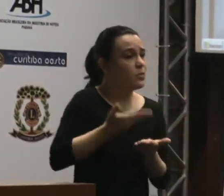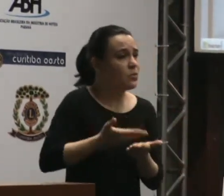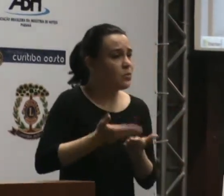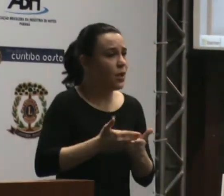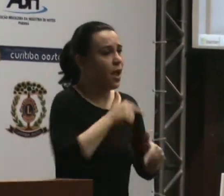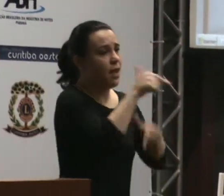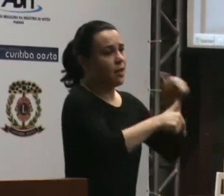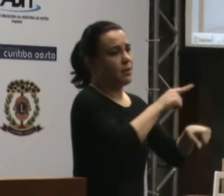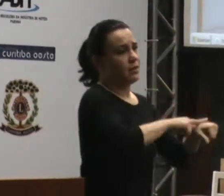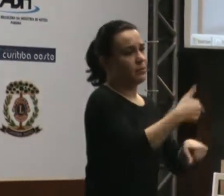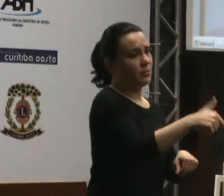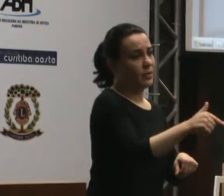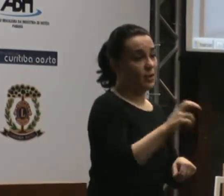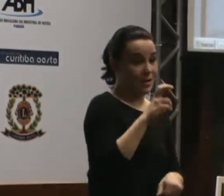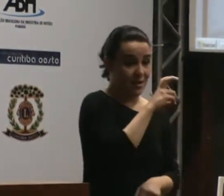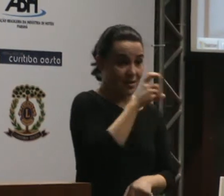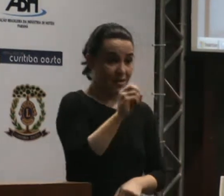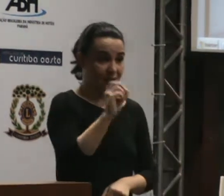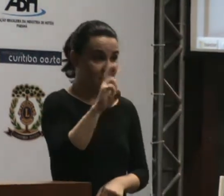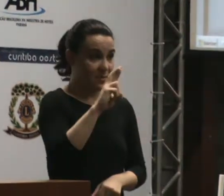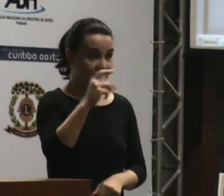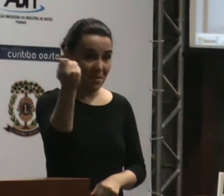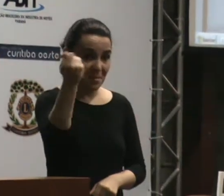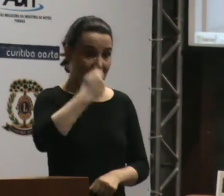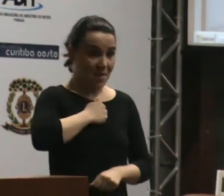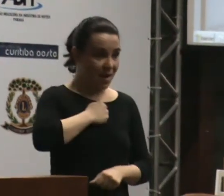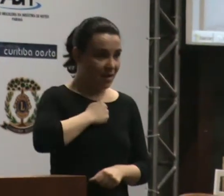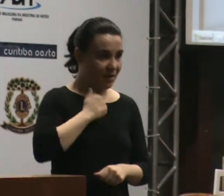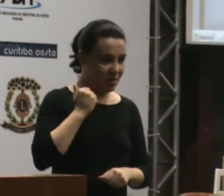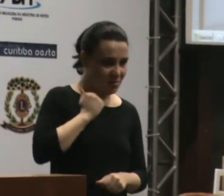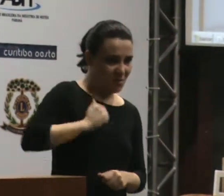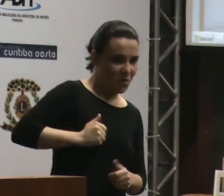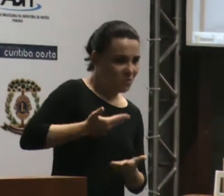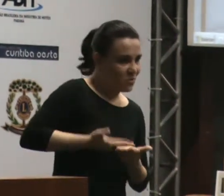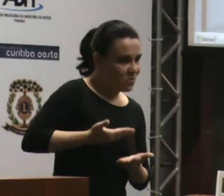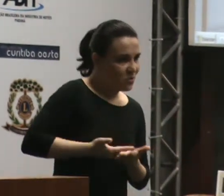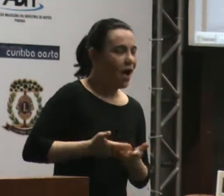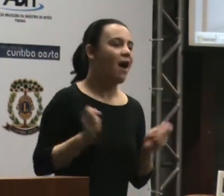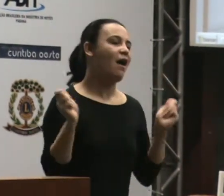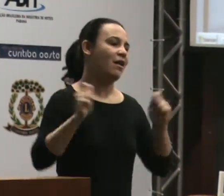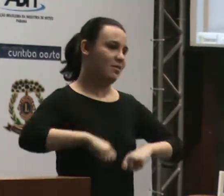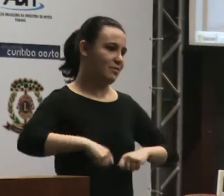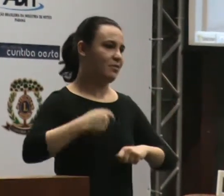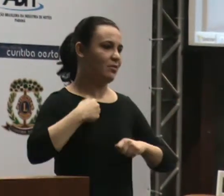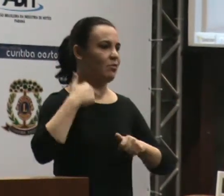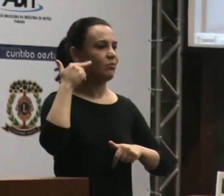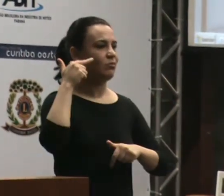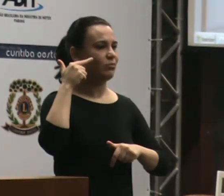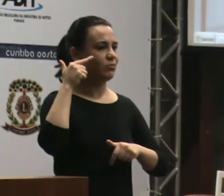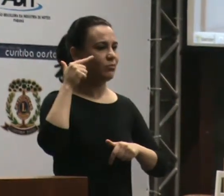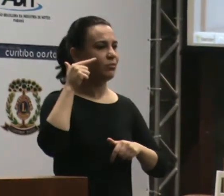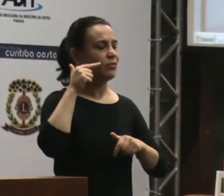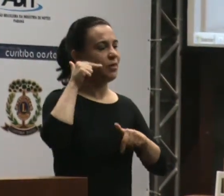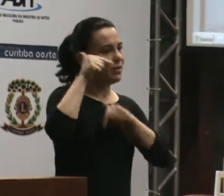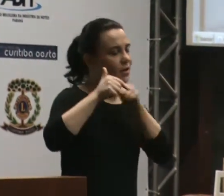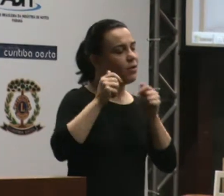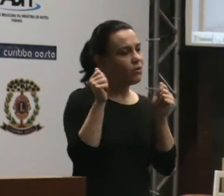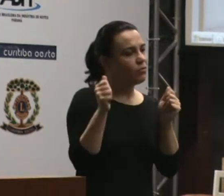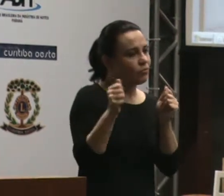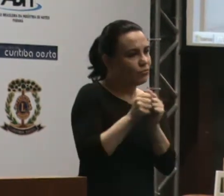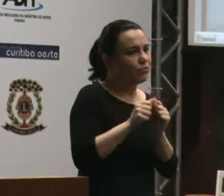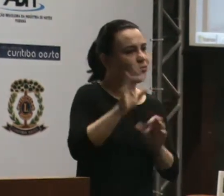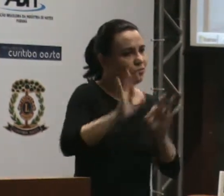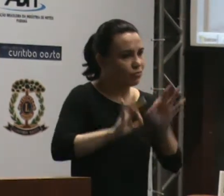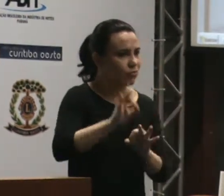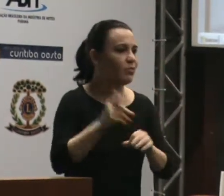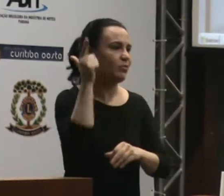Então, 500 reais por mês sobra. Então, é preciso aproximar a necessidade para a instituição,